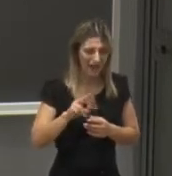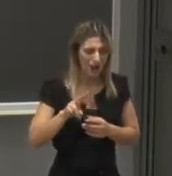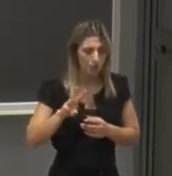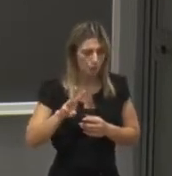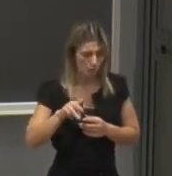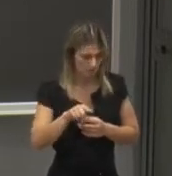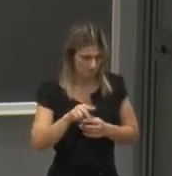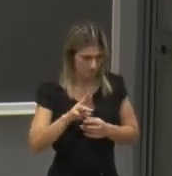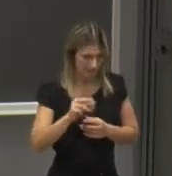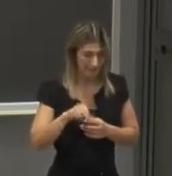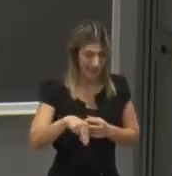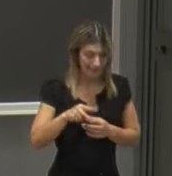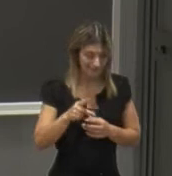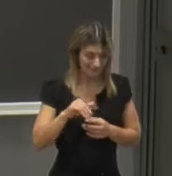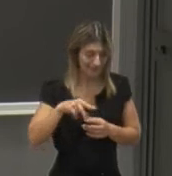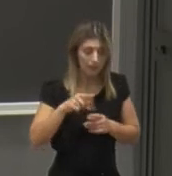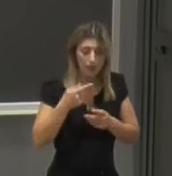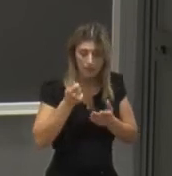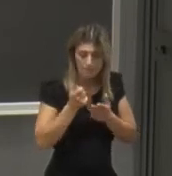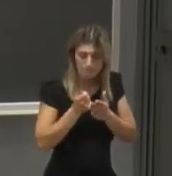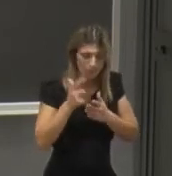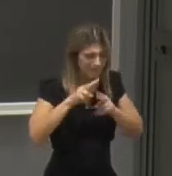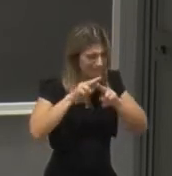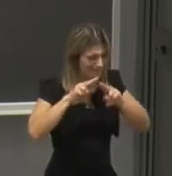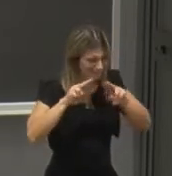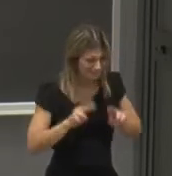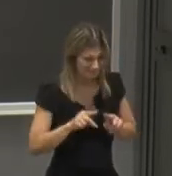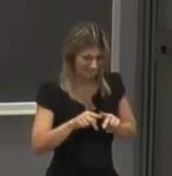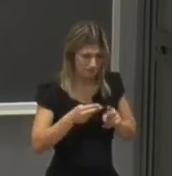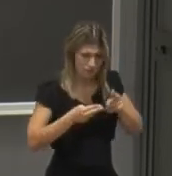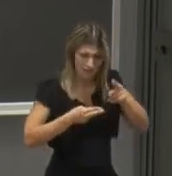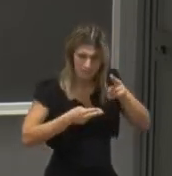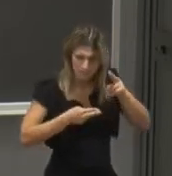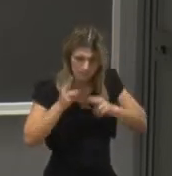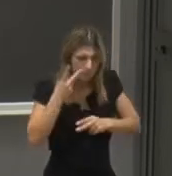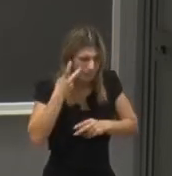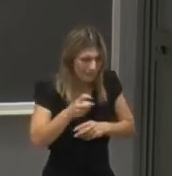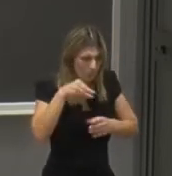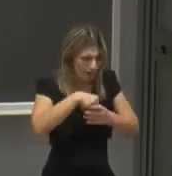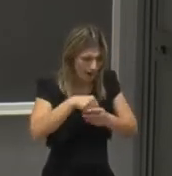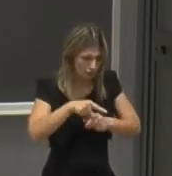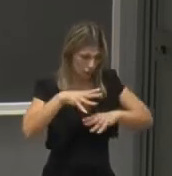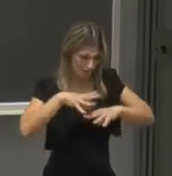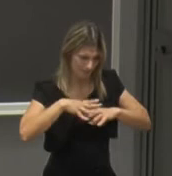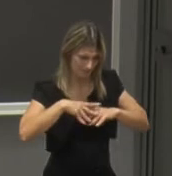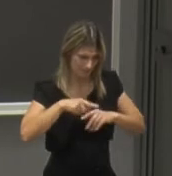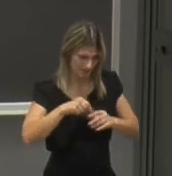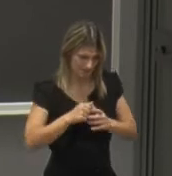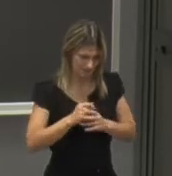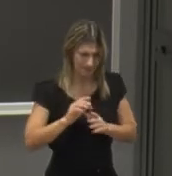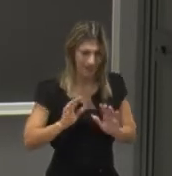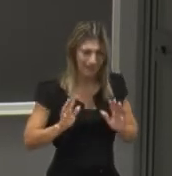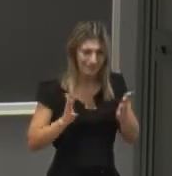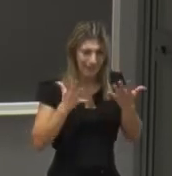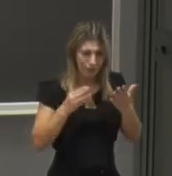ranking tra i più importanti internazionali e in particolare la matematica di Univa che è al